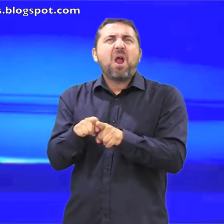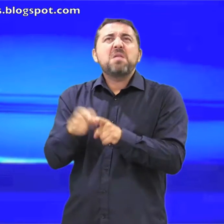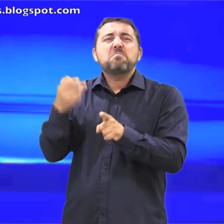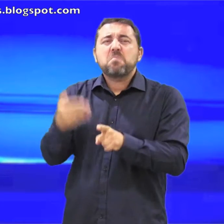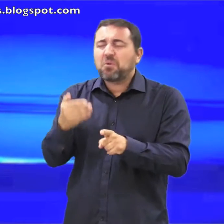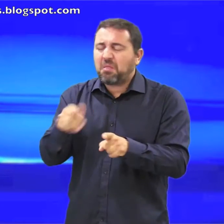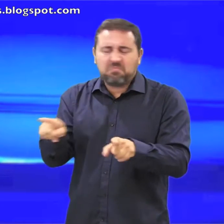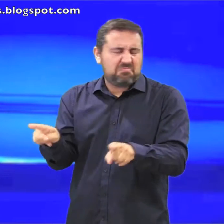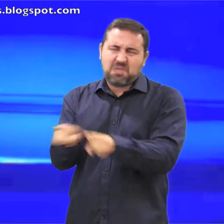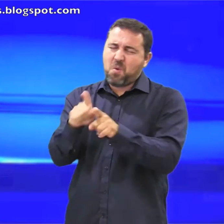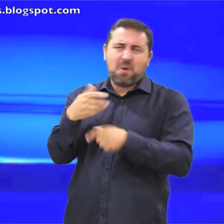he tenido en cuenta